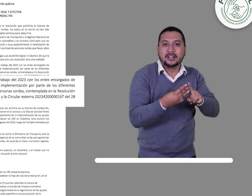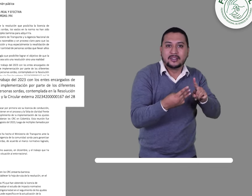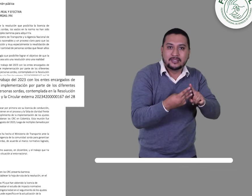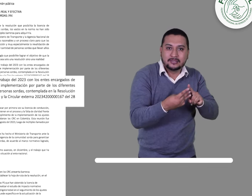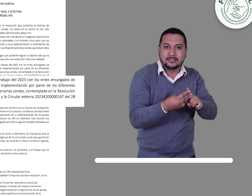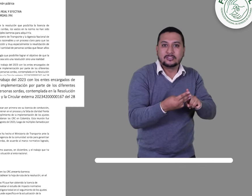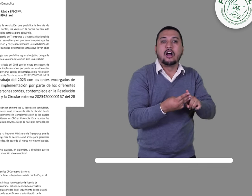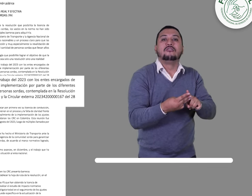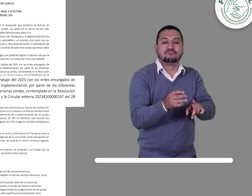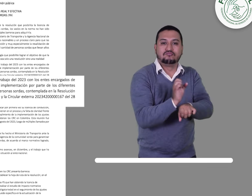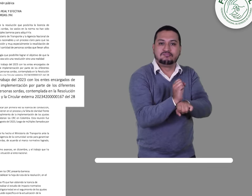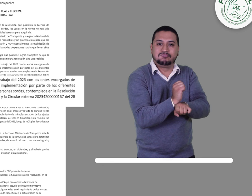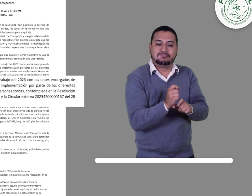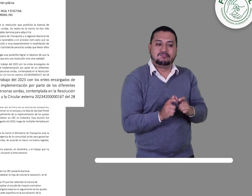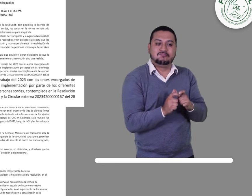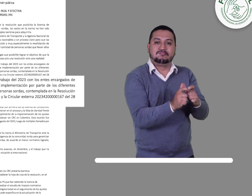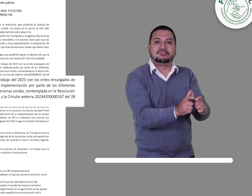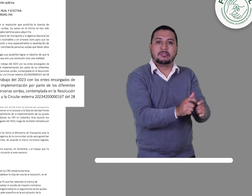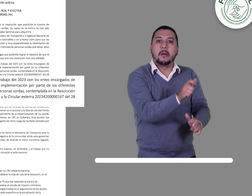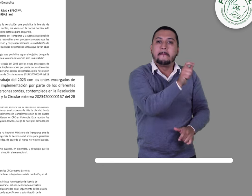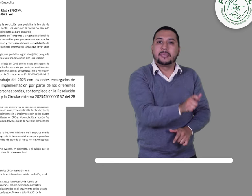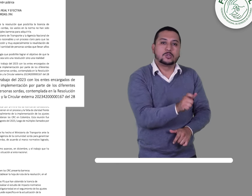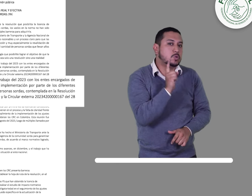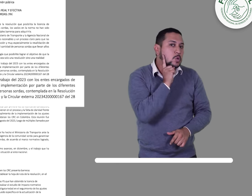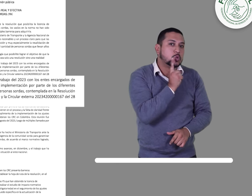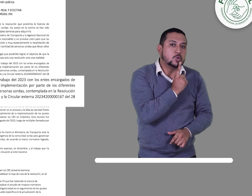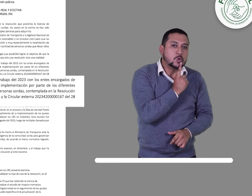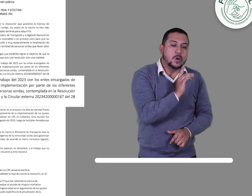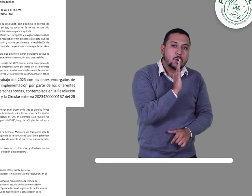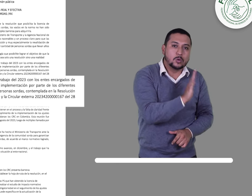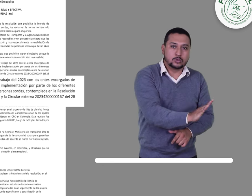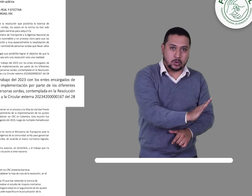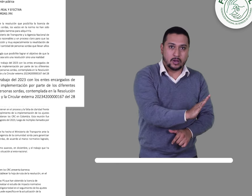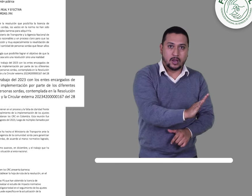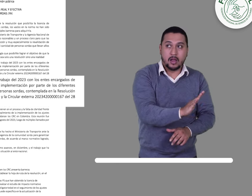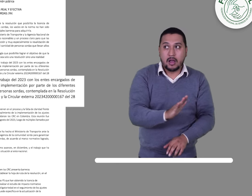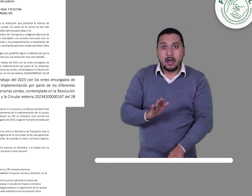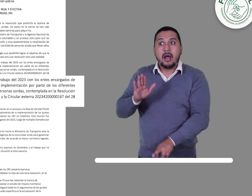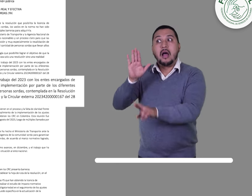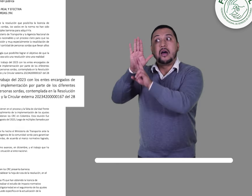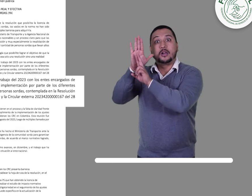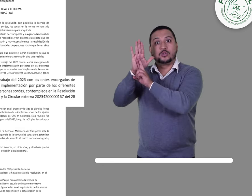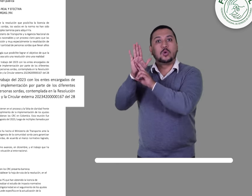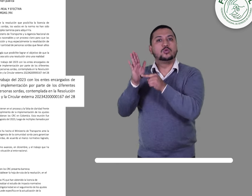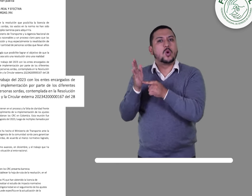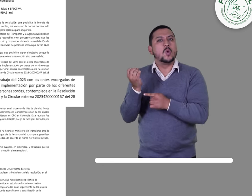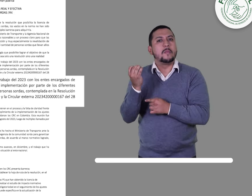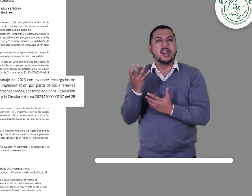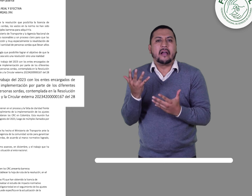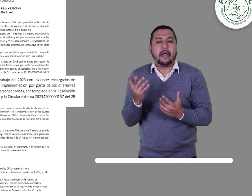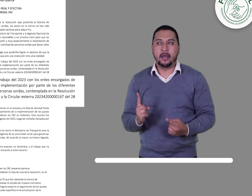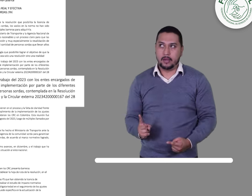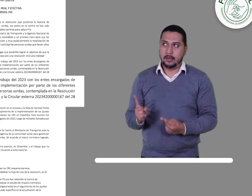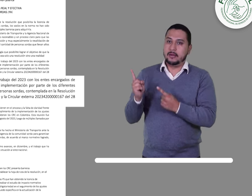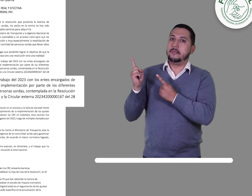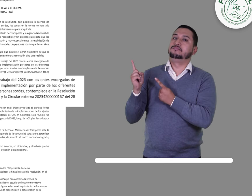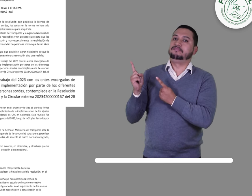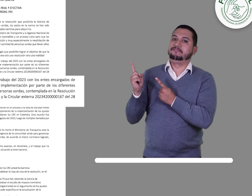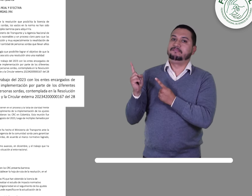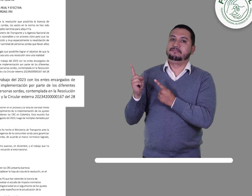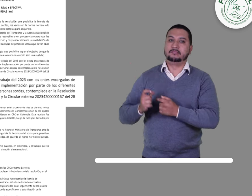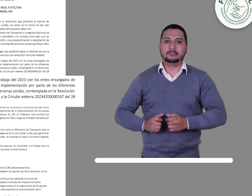diferentes actores que intervienen en la licencia de conducción para personas sordas, contempladas en la